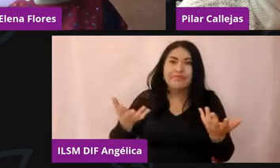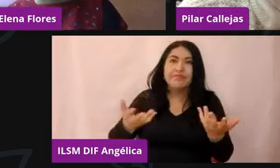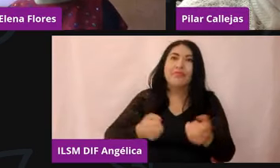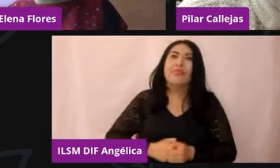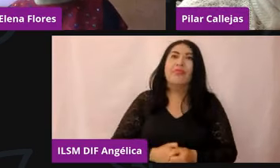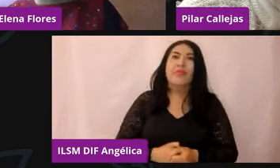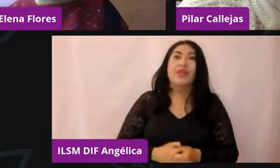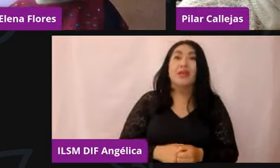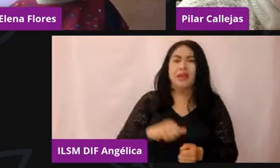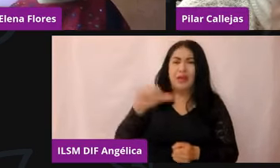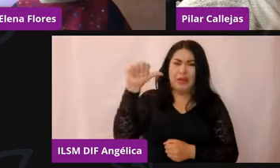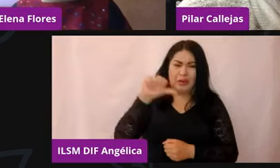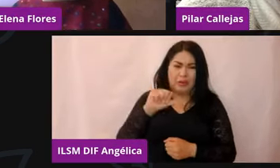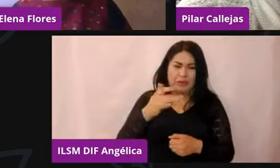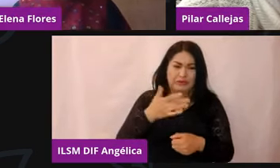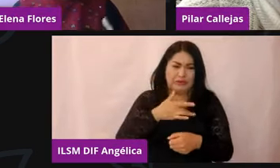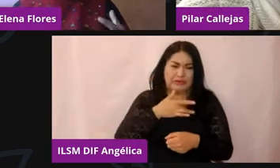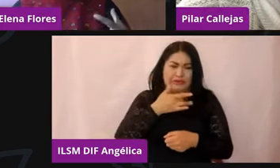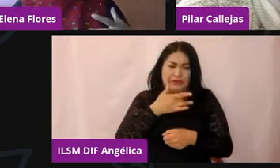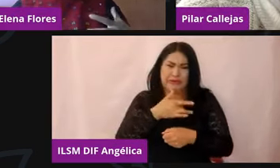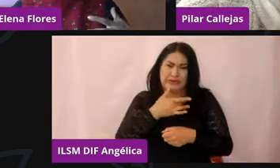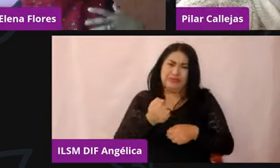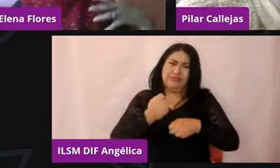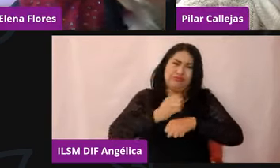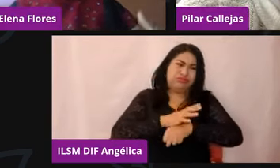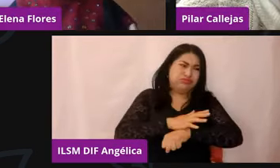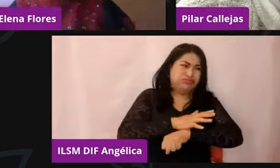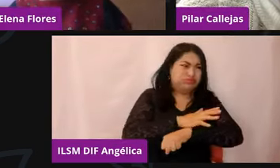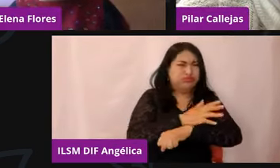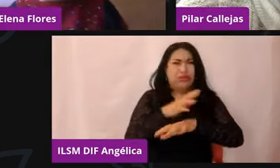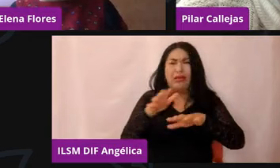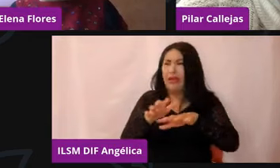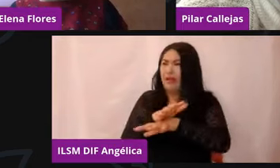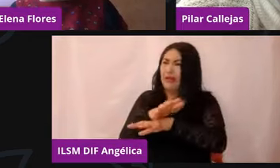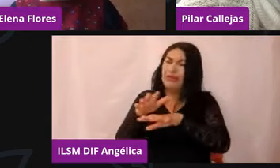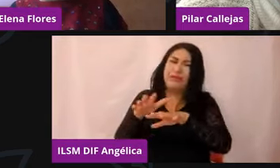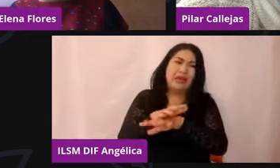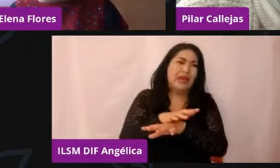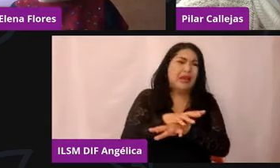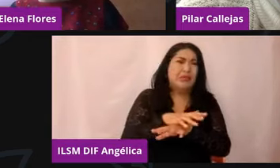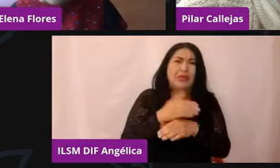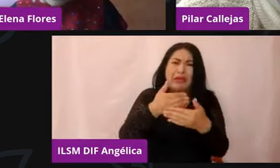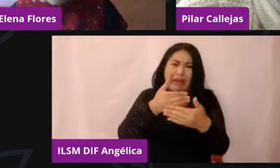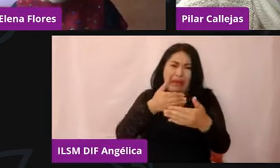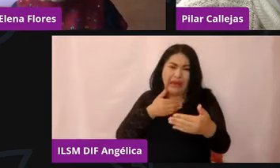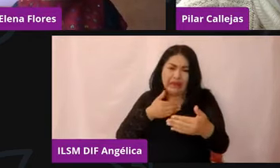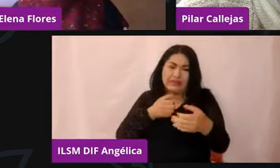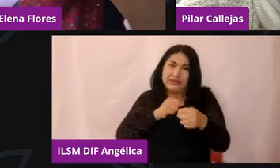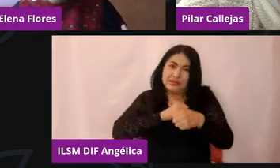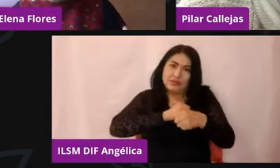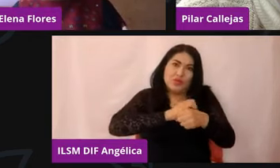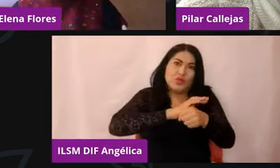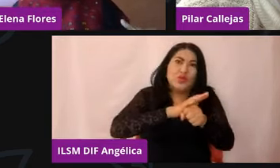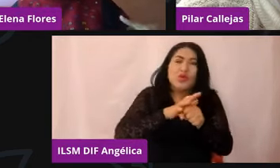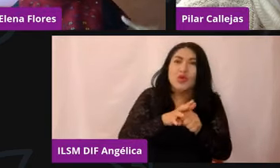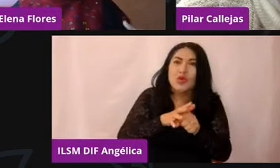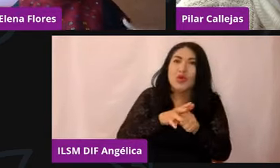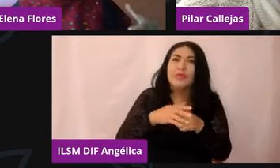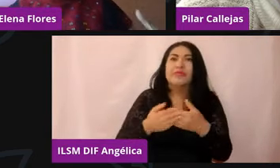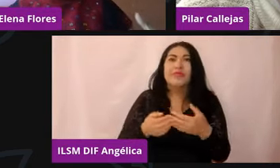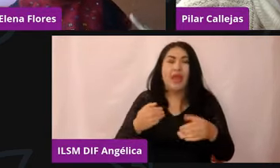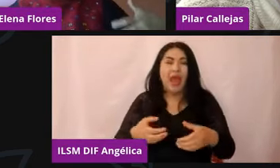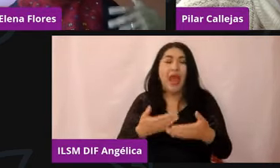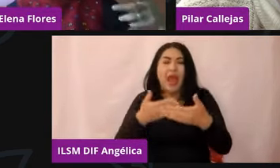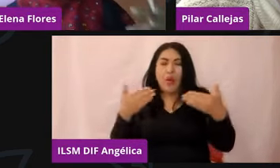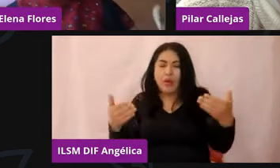vamos a encontrarnos o ya nos estamos encontrando post-normalidad? Es decir, al momento de